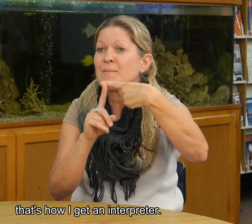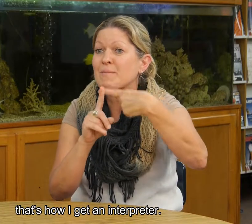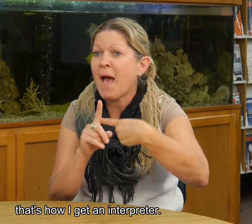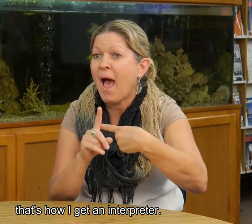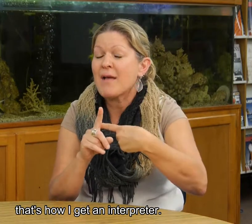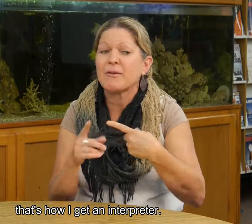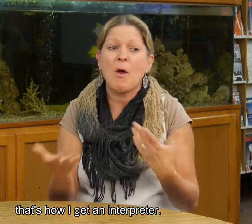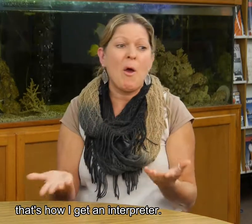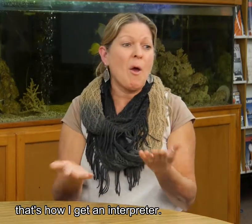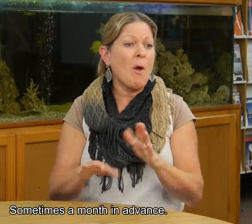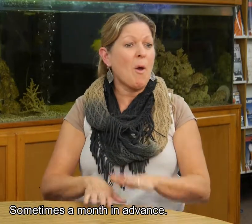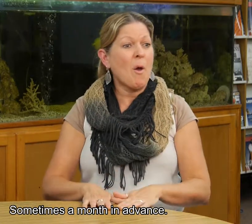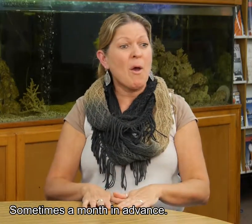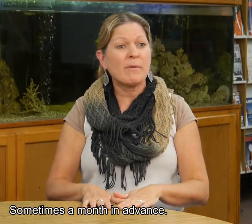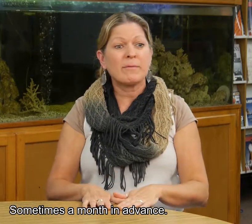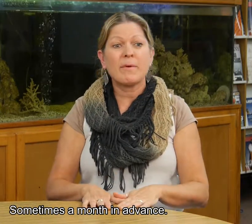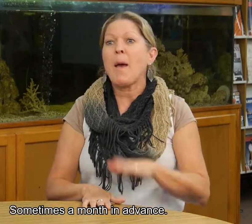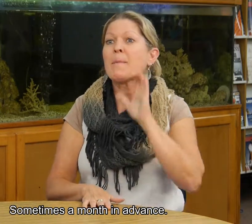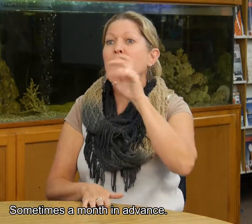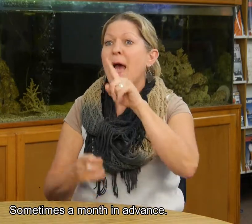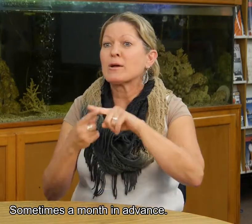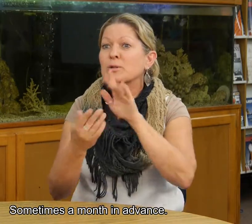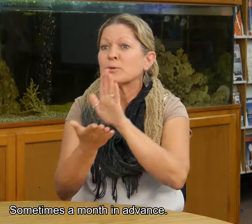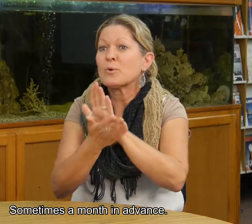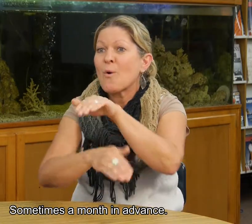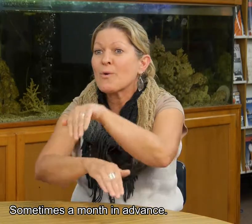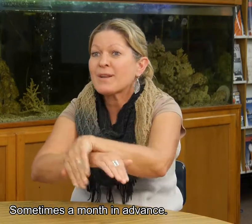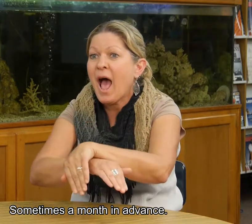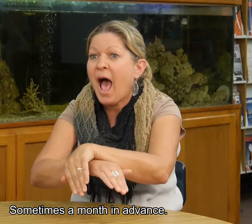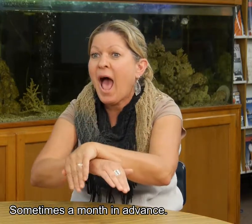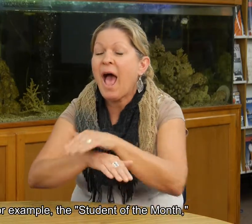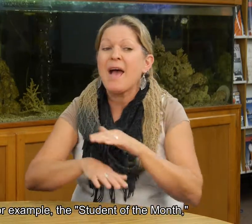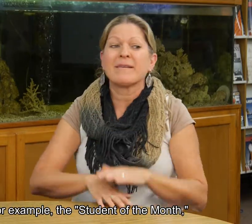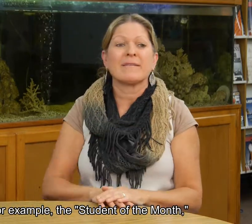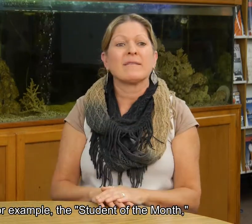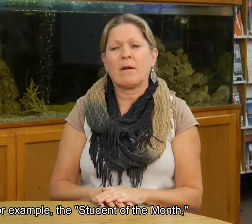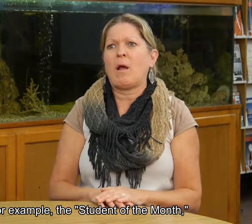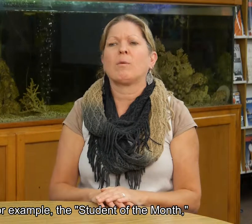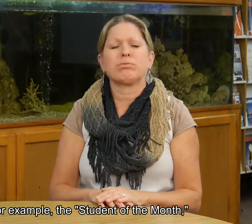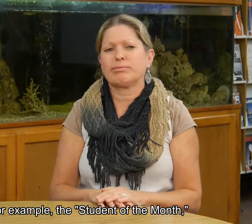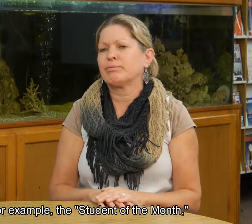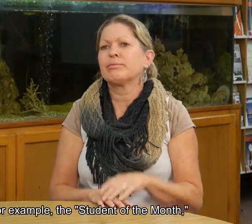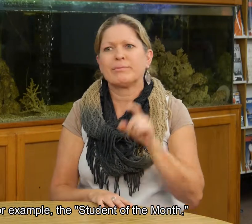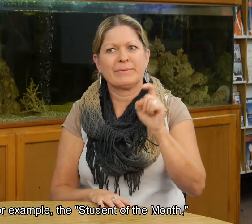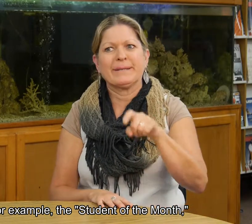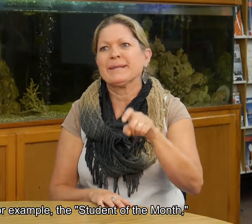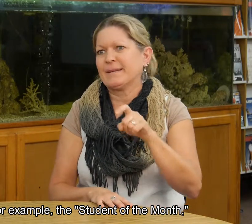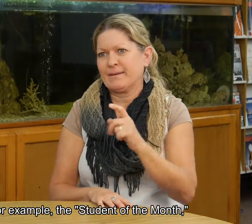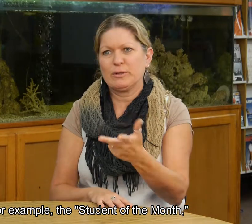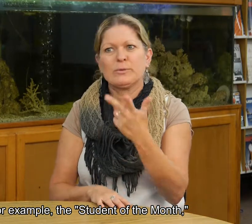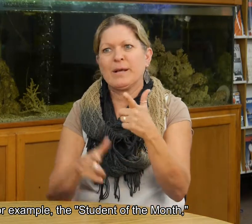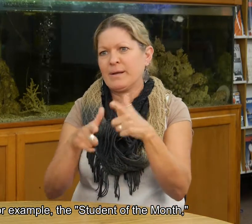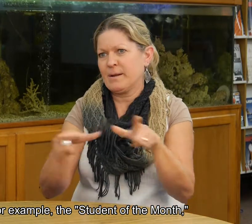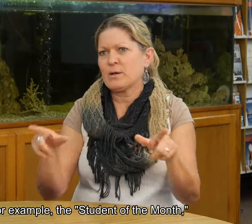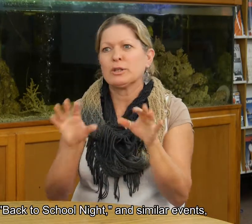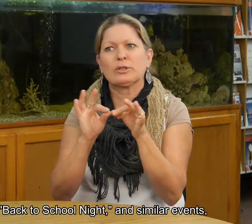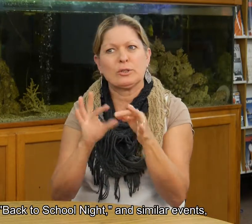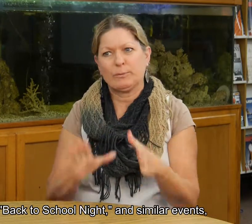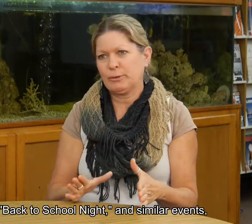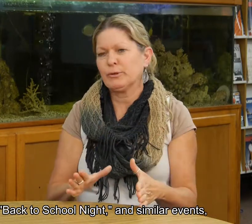de esto, tengo un intérprete. A veces, con un mes de antelación, o por ejemplo, para el estudiante del mes, o para la